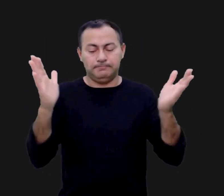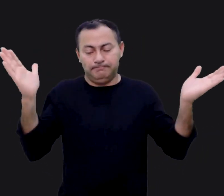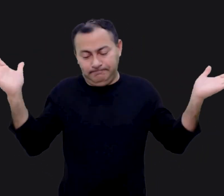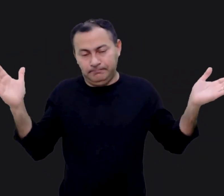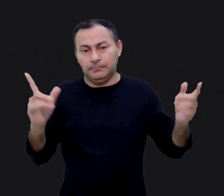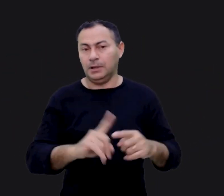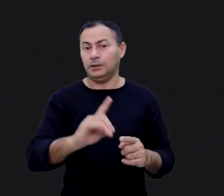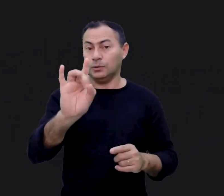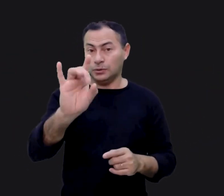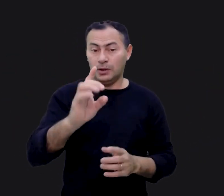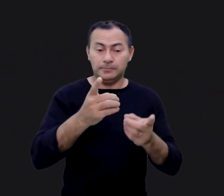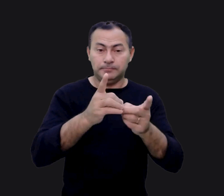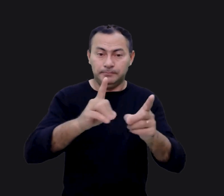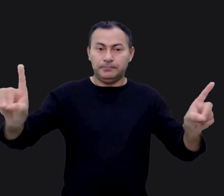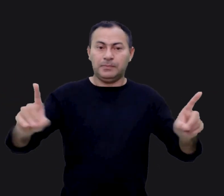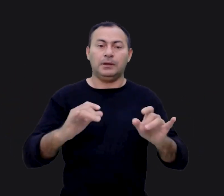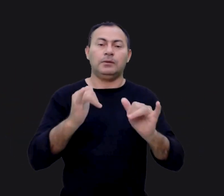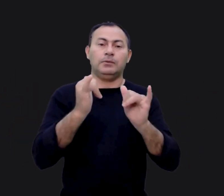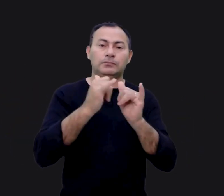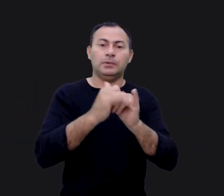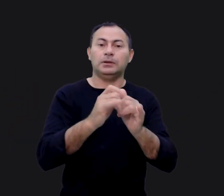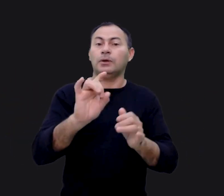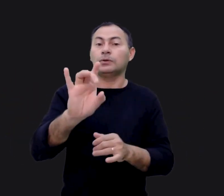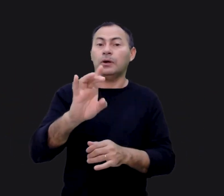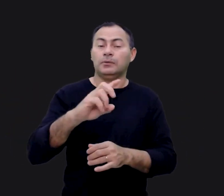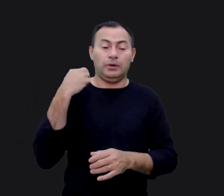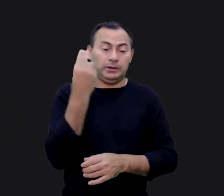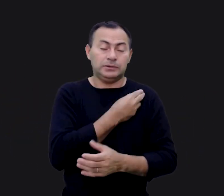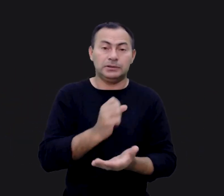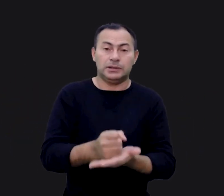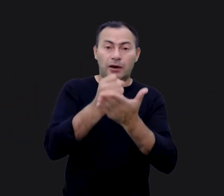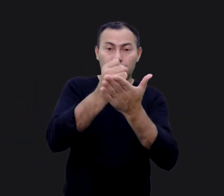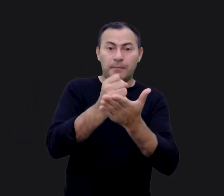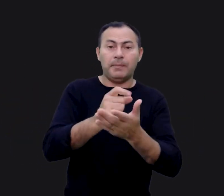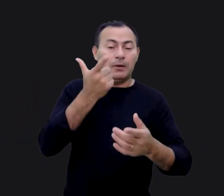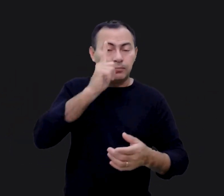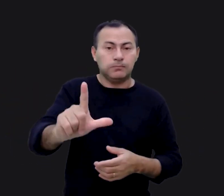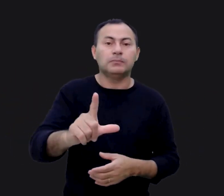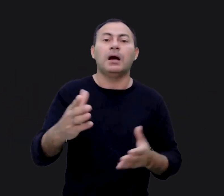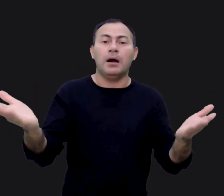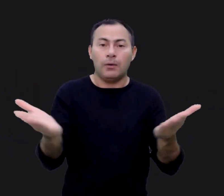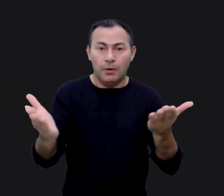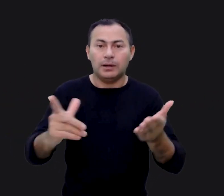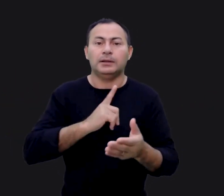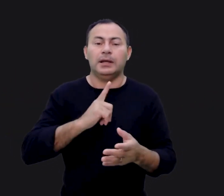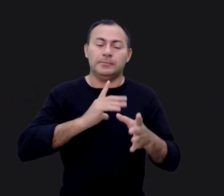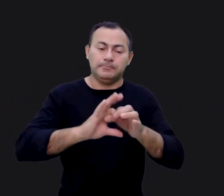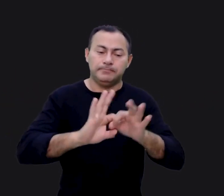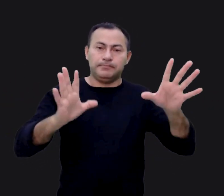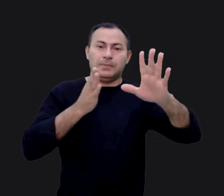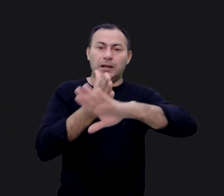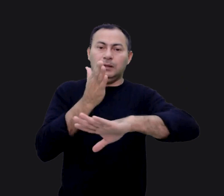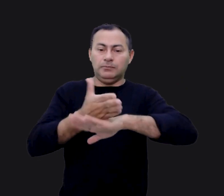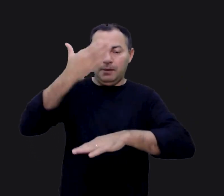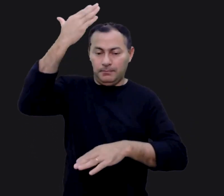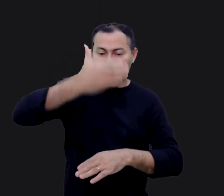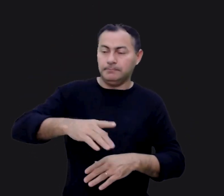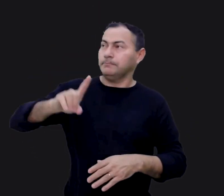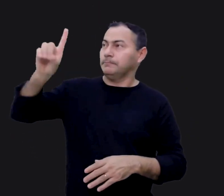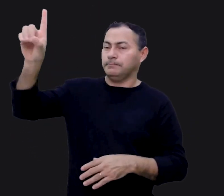Cristo. Mas não somente esse divórcio está reconciliado. Não somente estamos salvos, mas a grande conquista é que agora temos livre acesso à presença de